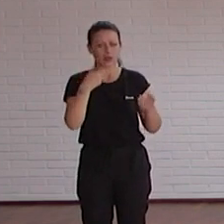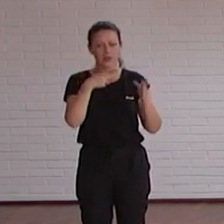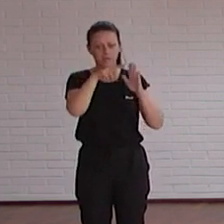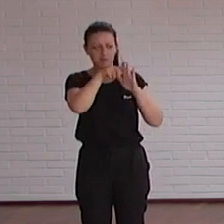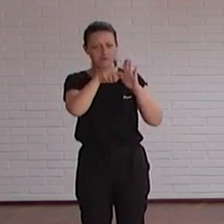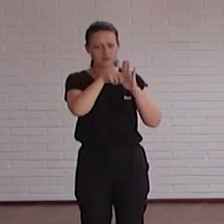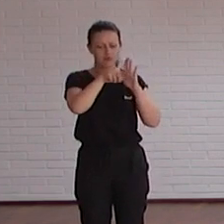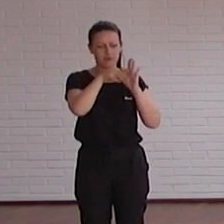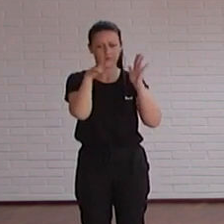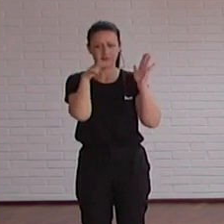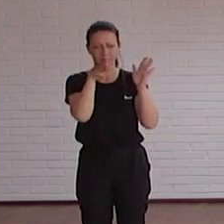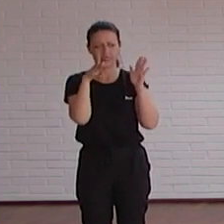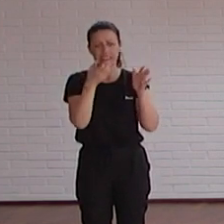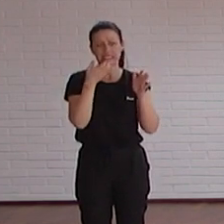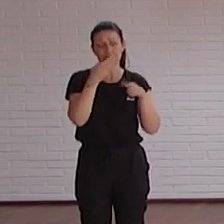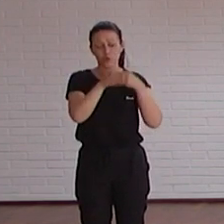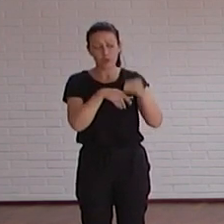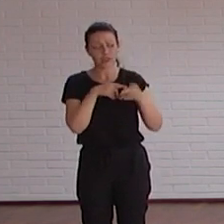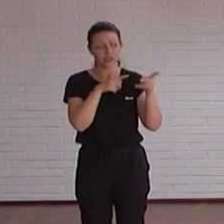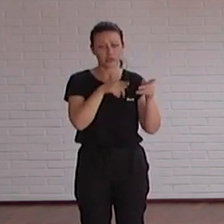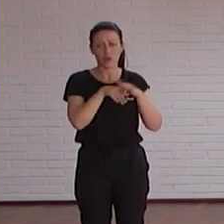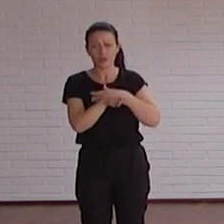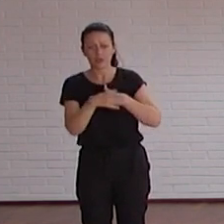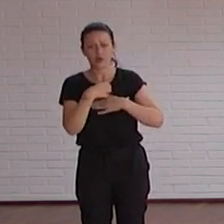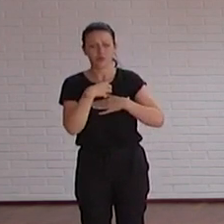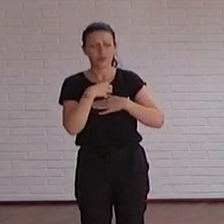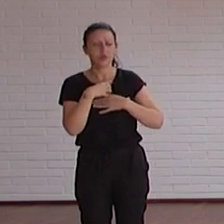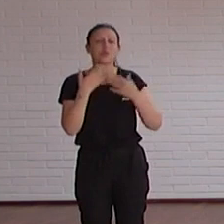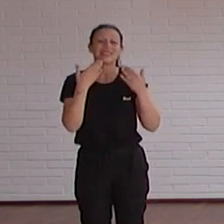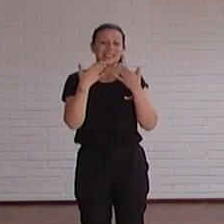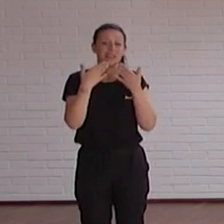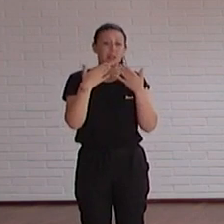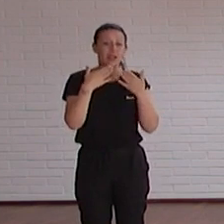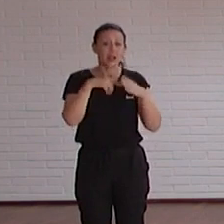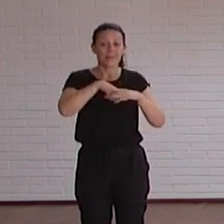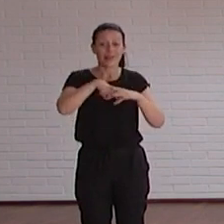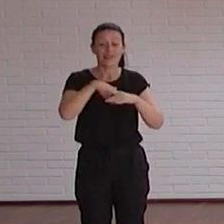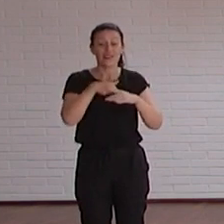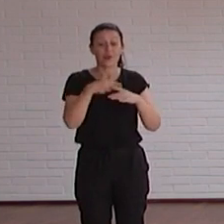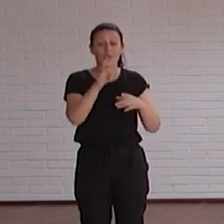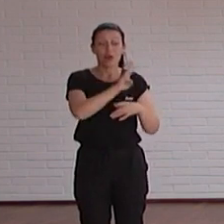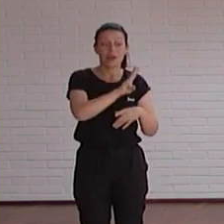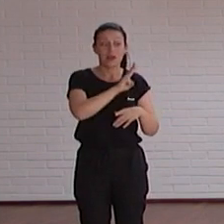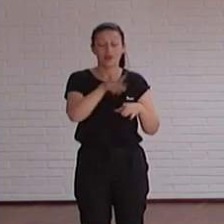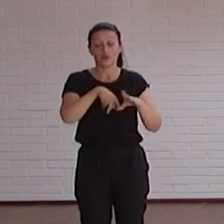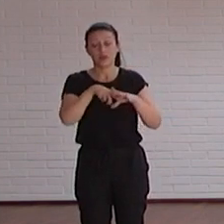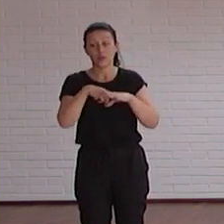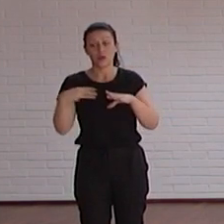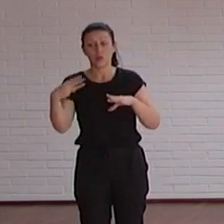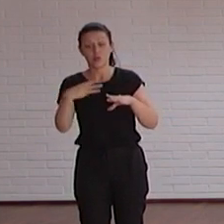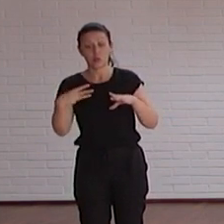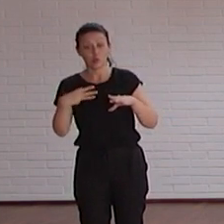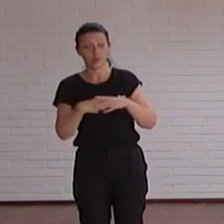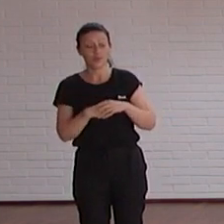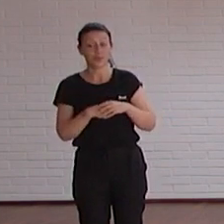sitio o recuerda que si no haces tal cosa vale pues gracias a vosotros tanto la plantilla de Vuela como la plantilla de WebCloud que veréis en las futuras